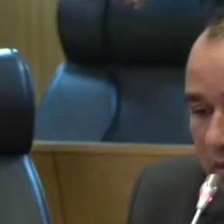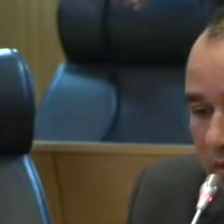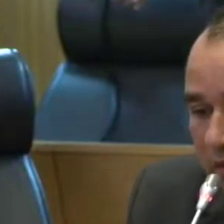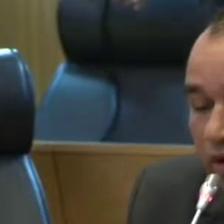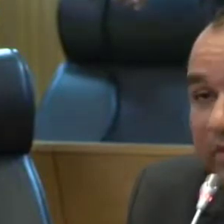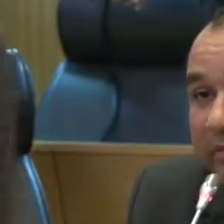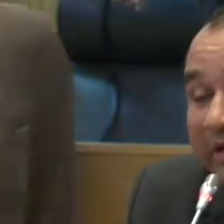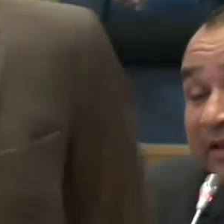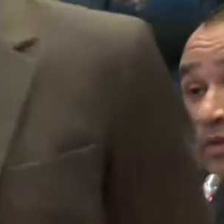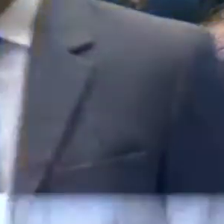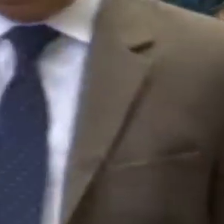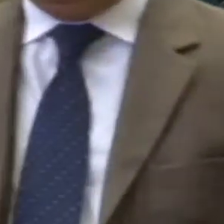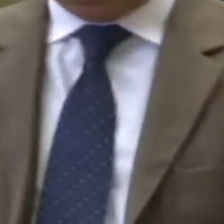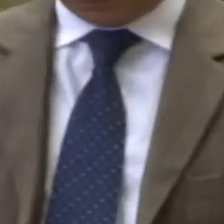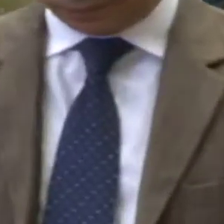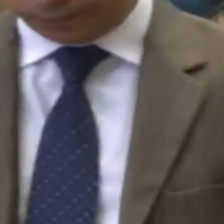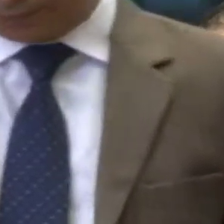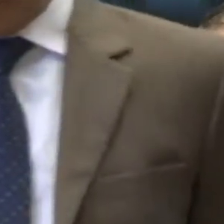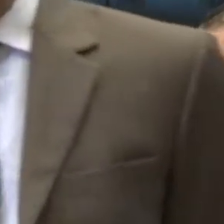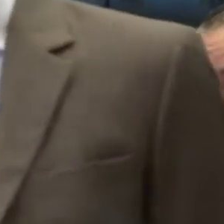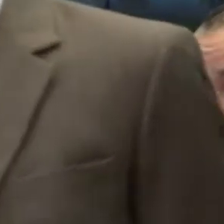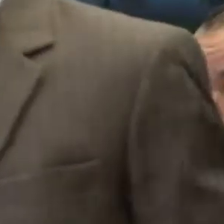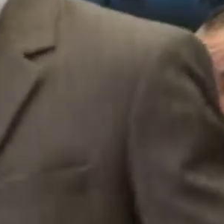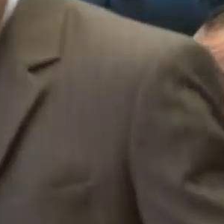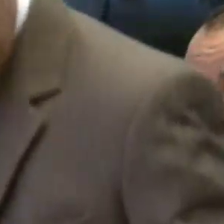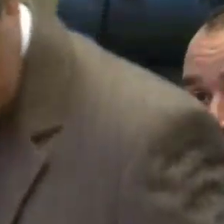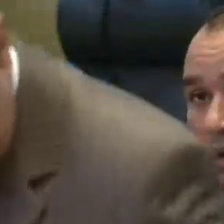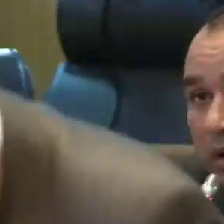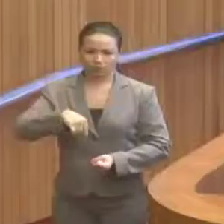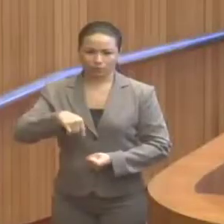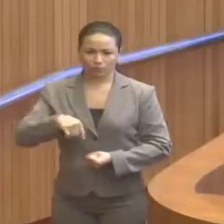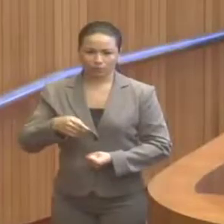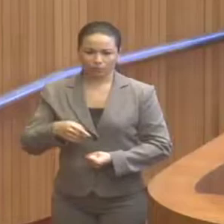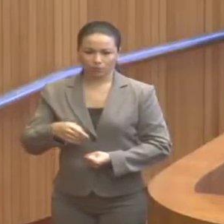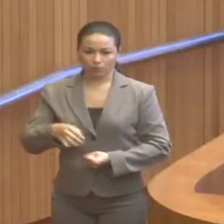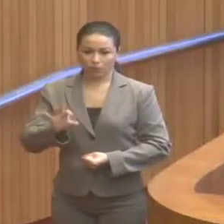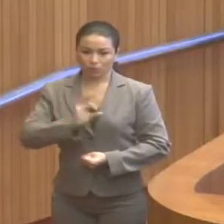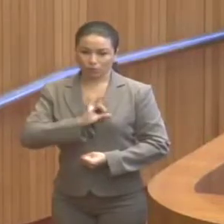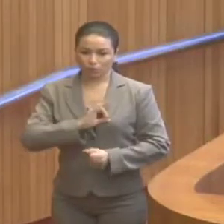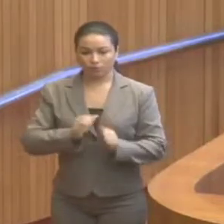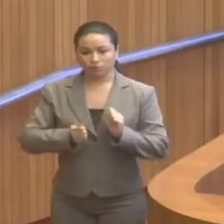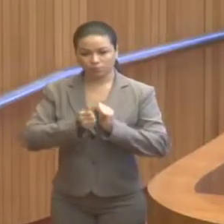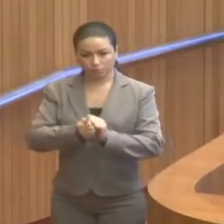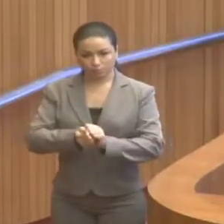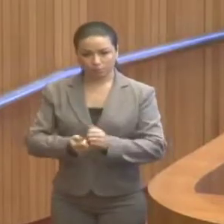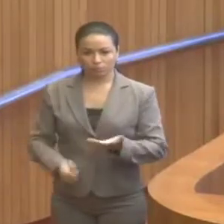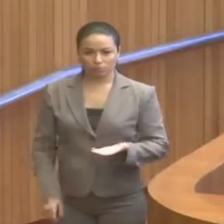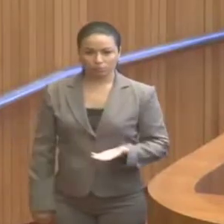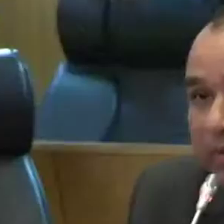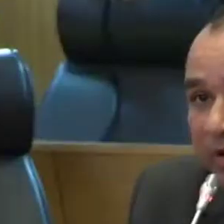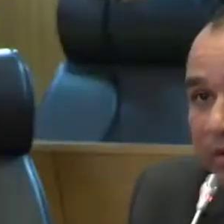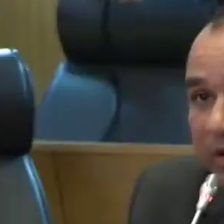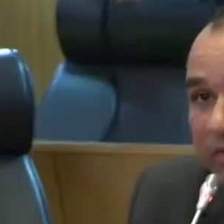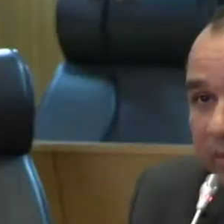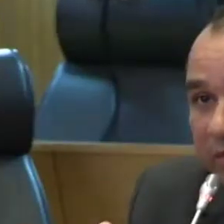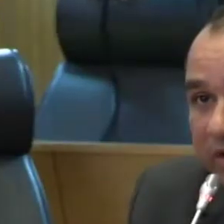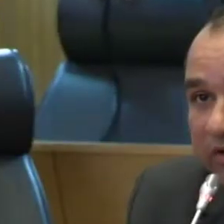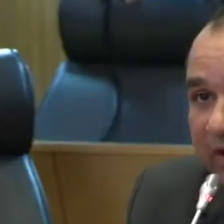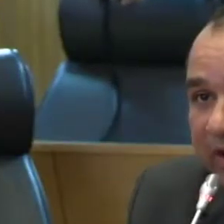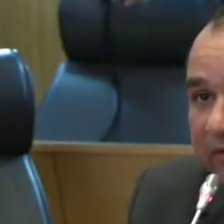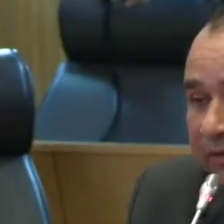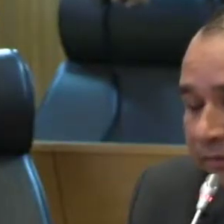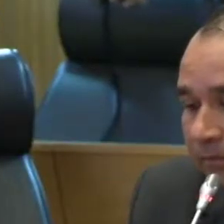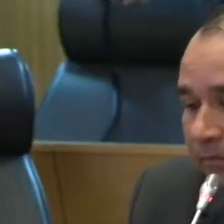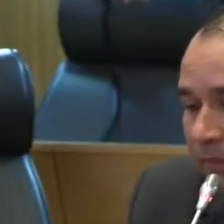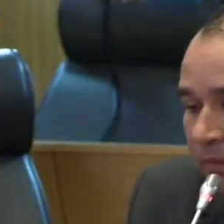que o novo deputado sempre teve aqui com a Polícia Militar. Desde o primeiro momento que pisou